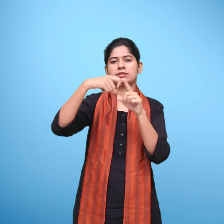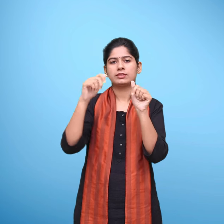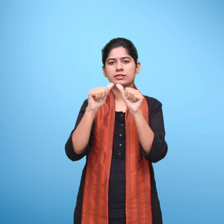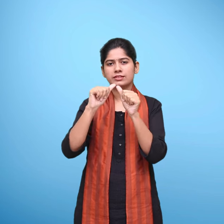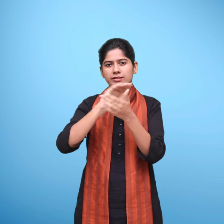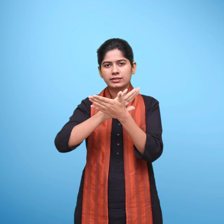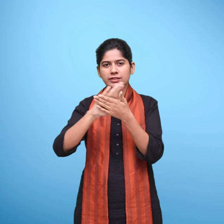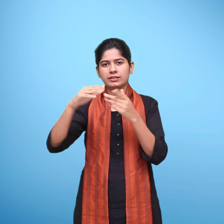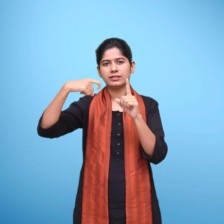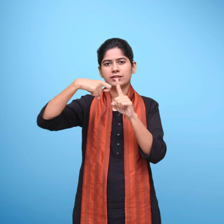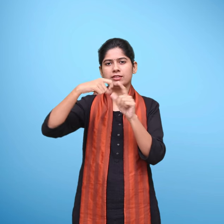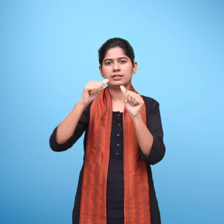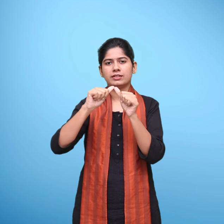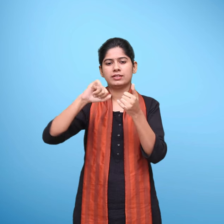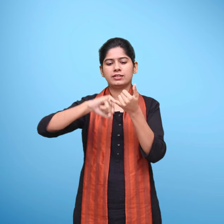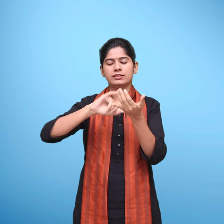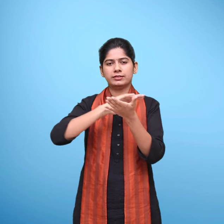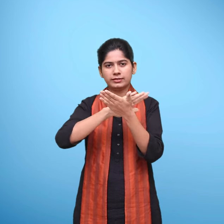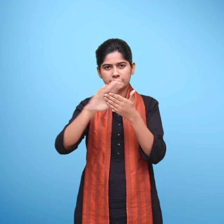मुहन शर्मा एवं कहकशा